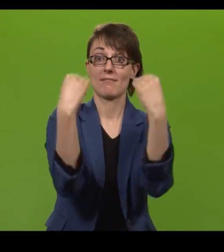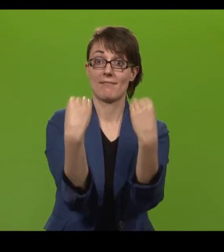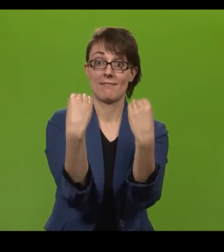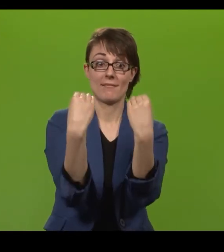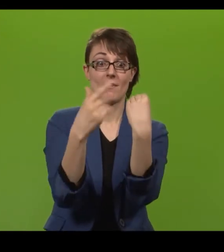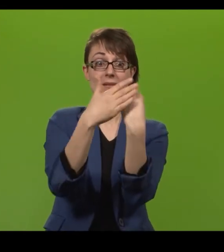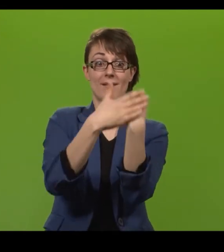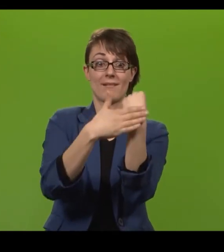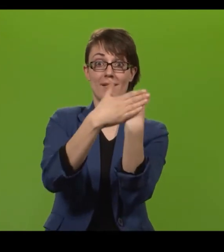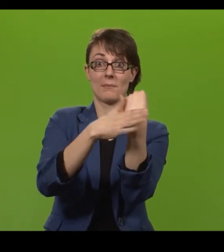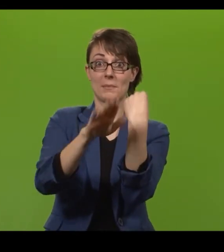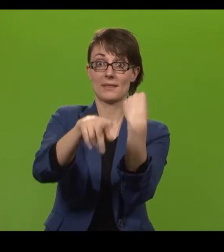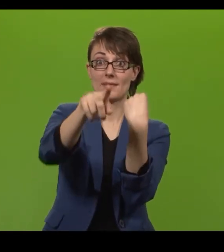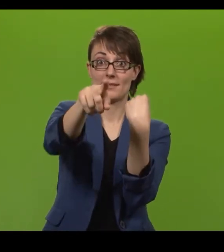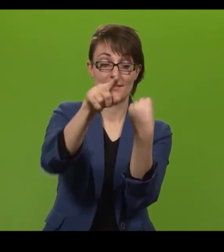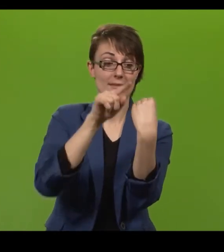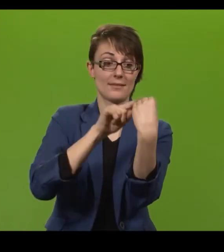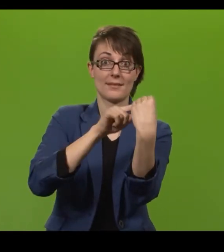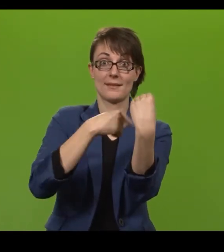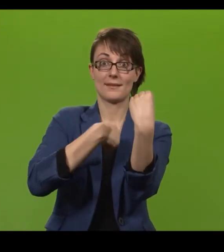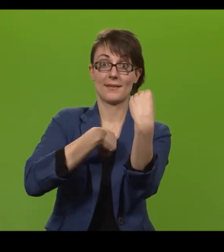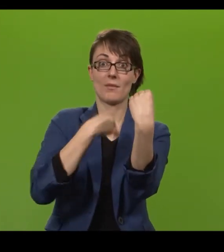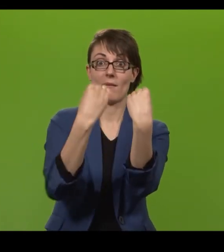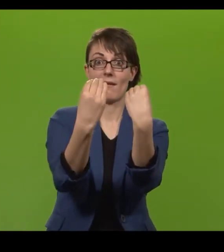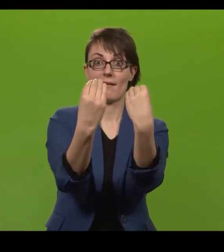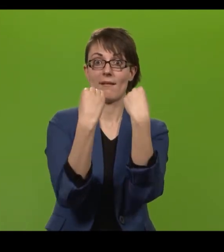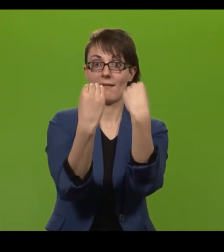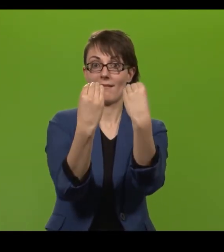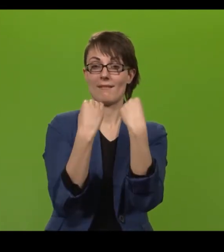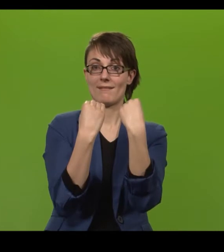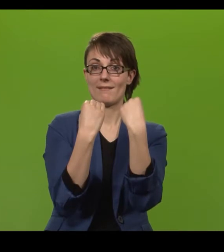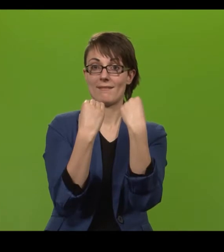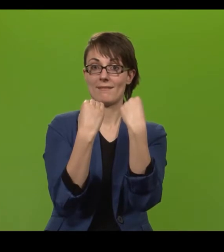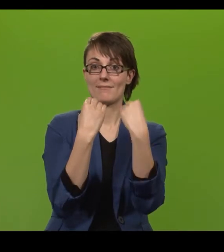Eða þú kennir mér. Handabakið, snýra þér og fingurnir að mér.